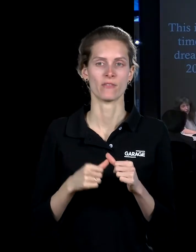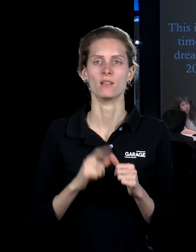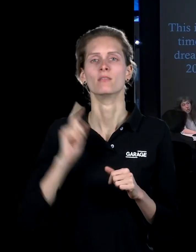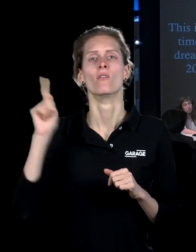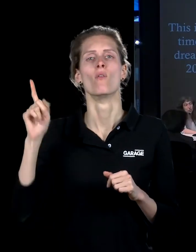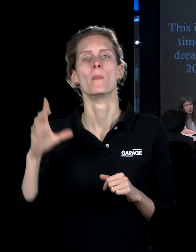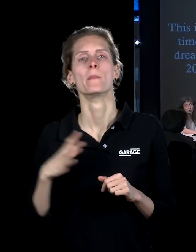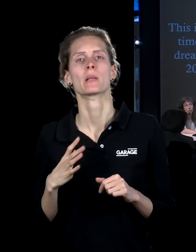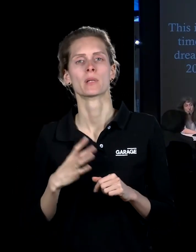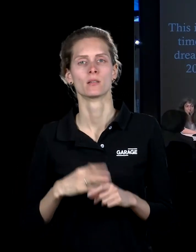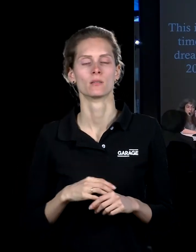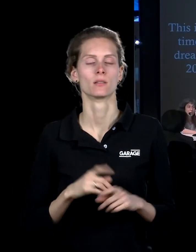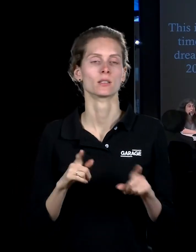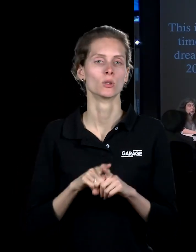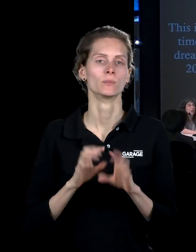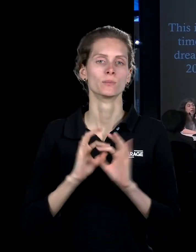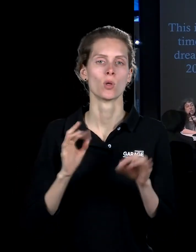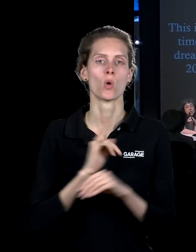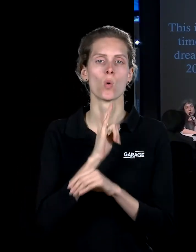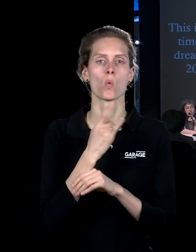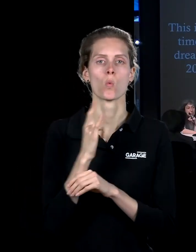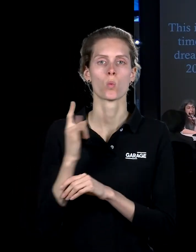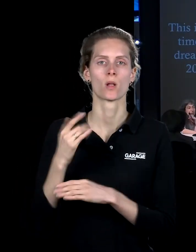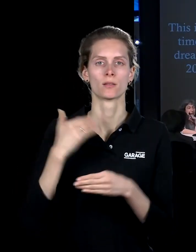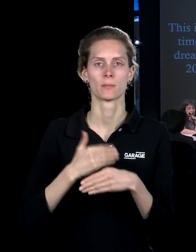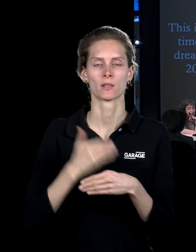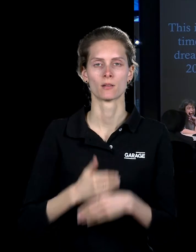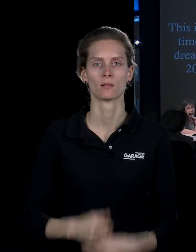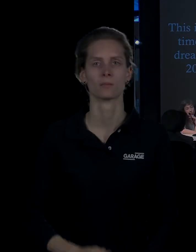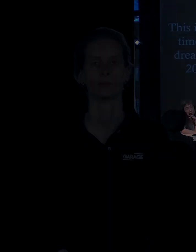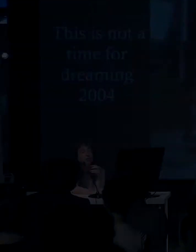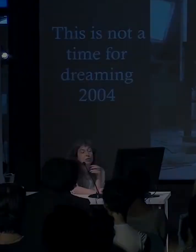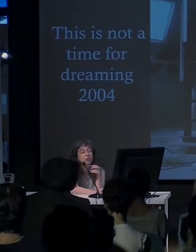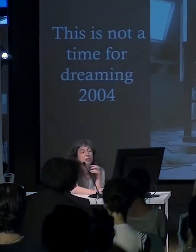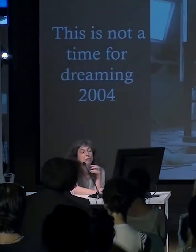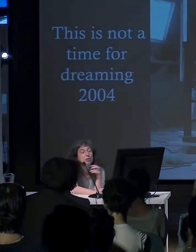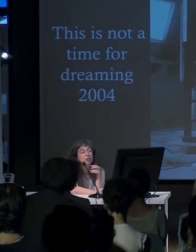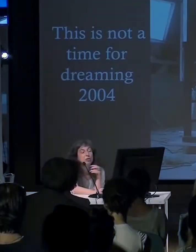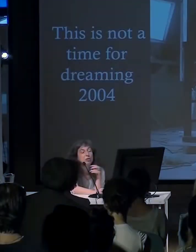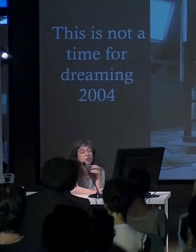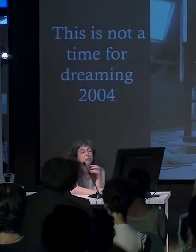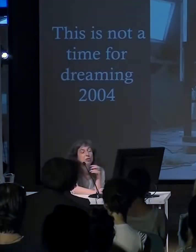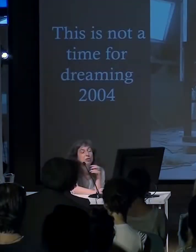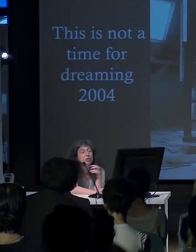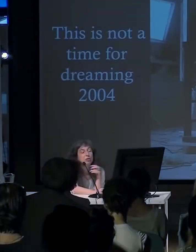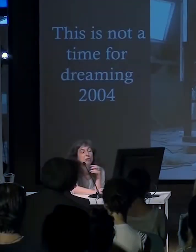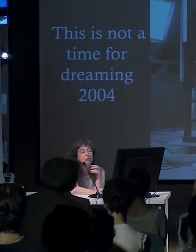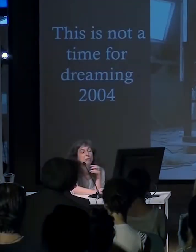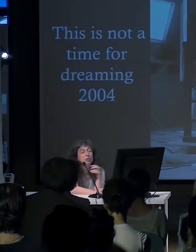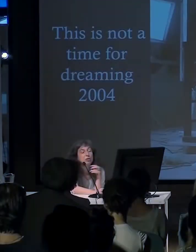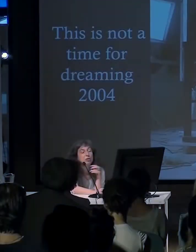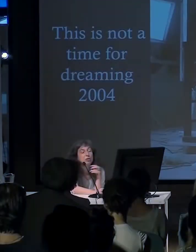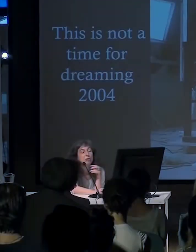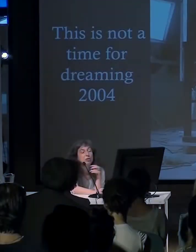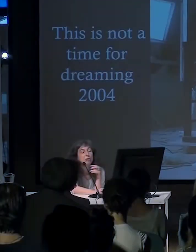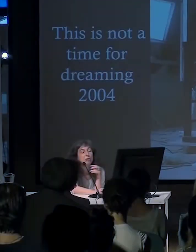такой же замечательный кукольный спектакль. Это не время мечтать. Кадры с кукольного спектакля Пьера Юига